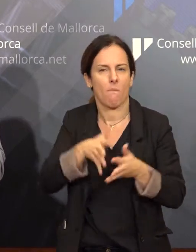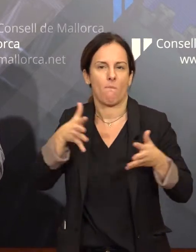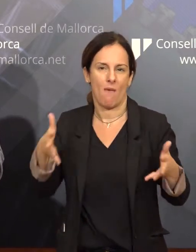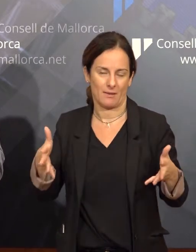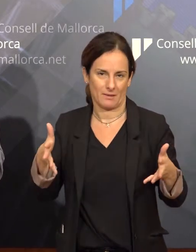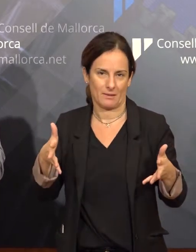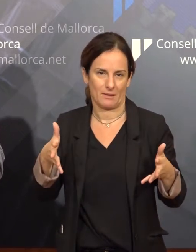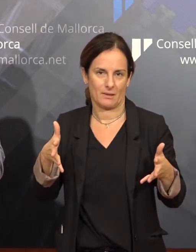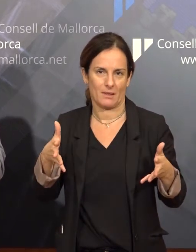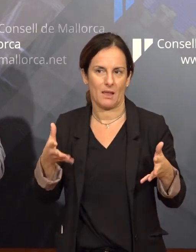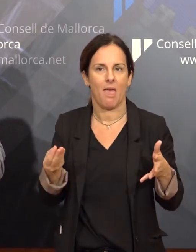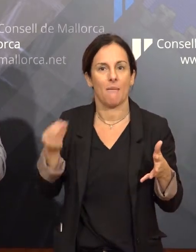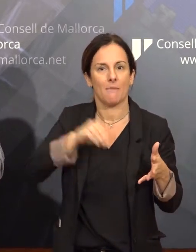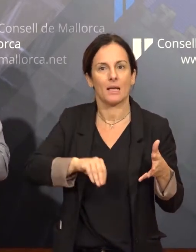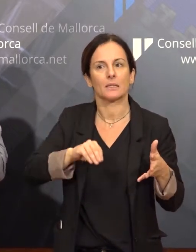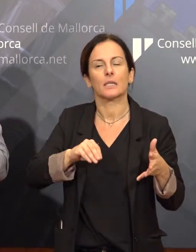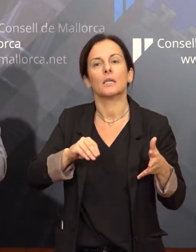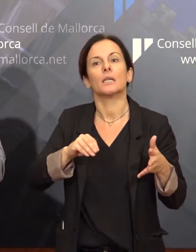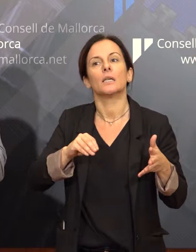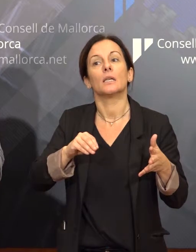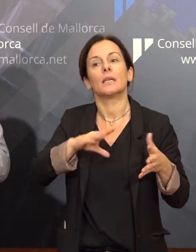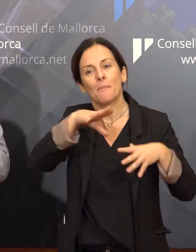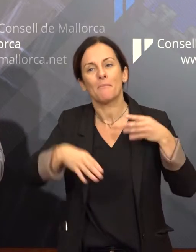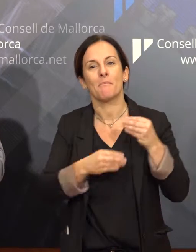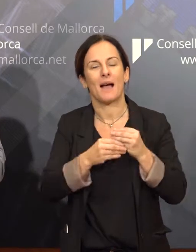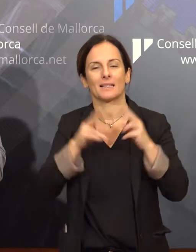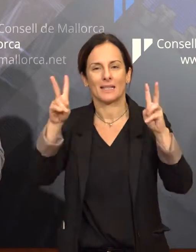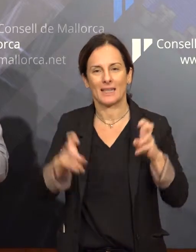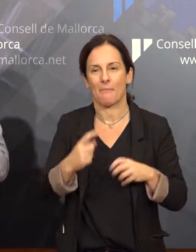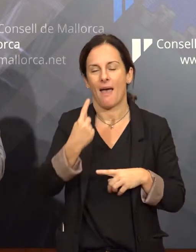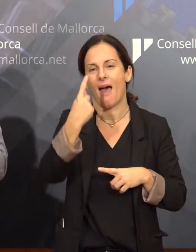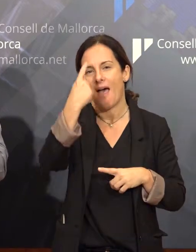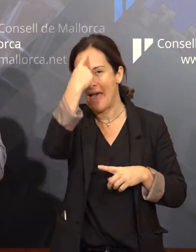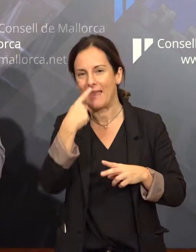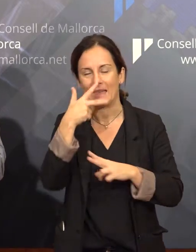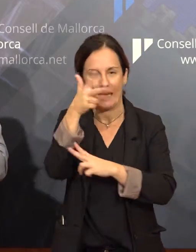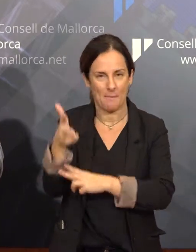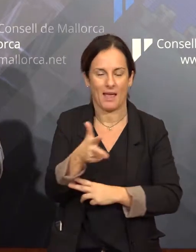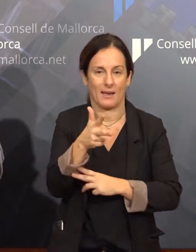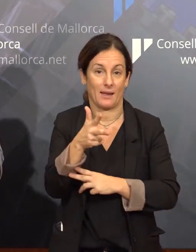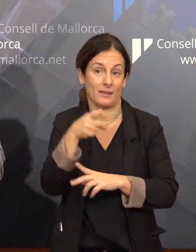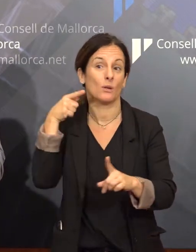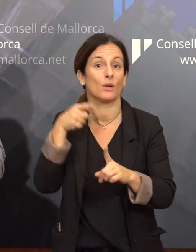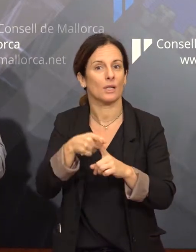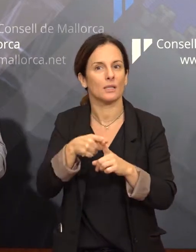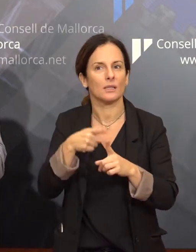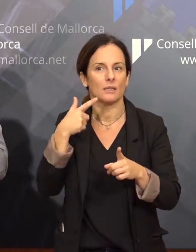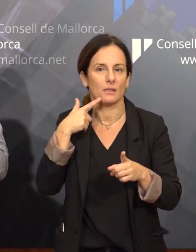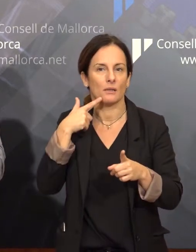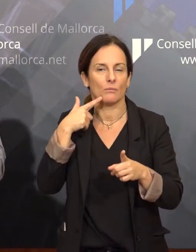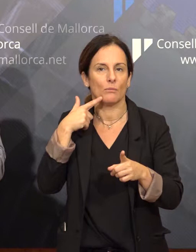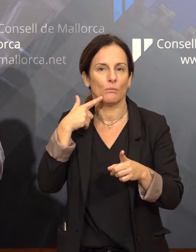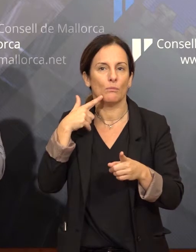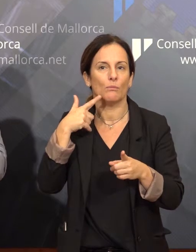una part referida a s'ús de cimatge per entrar ja, diguéssim, a abarcar també sexisme